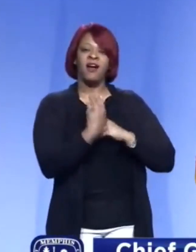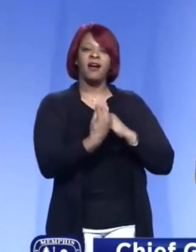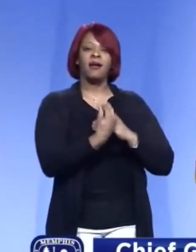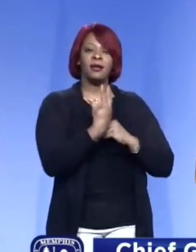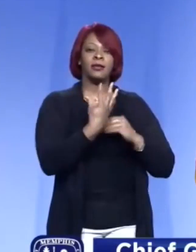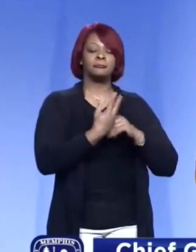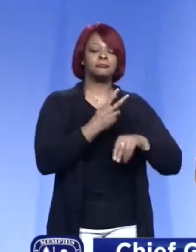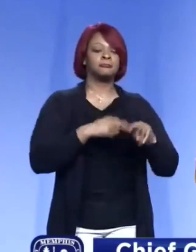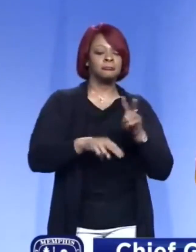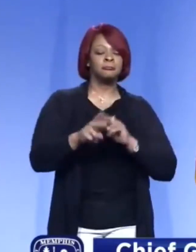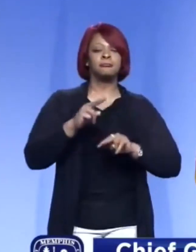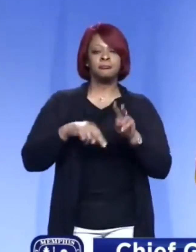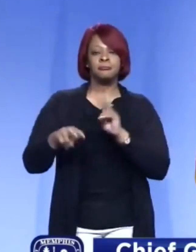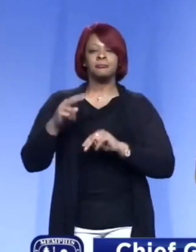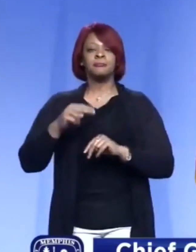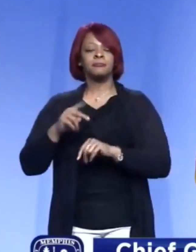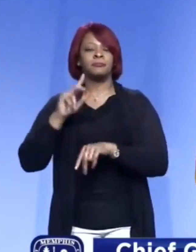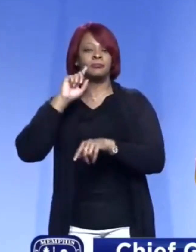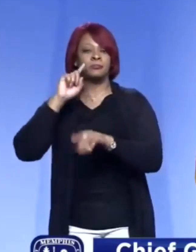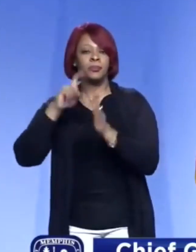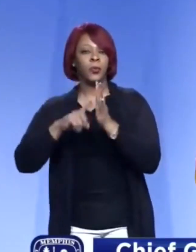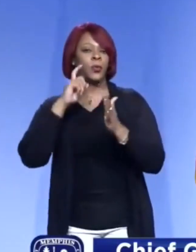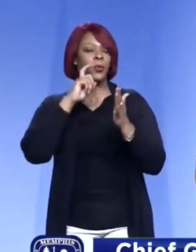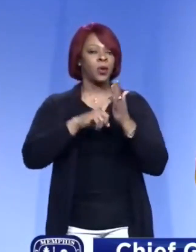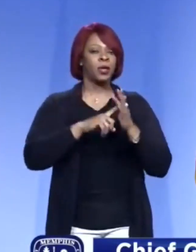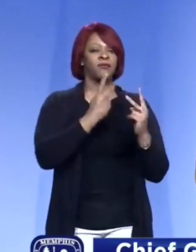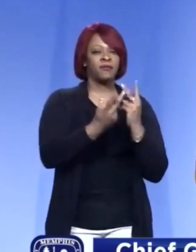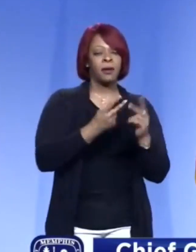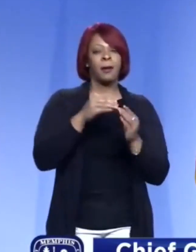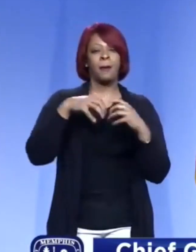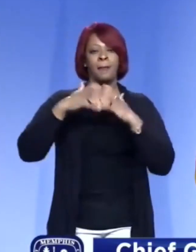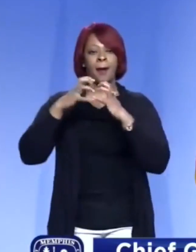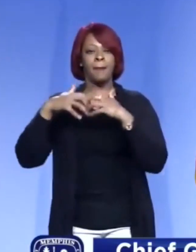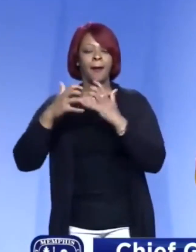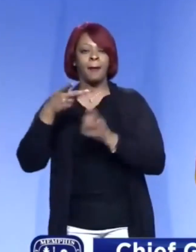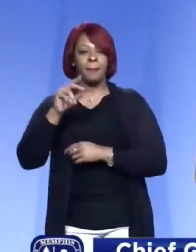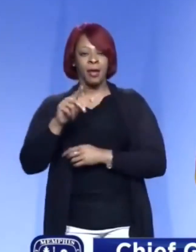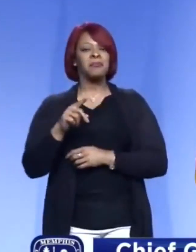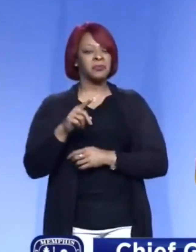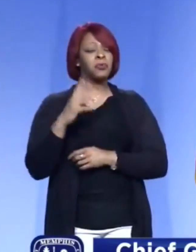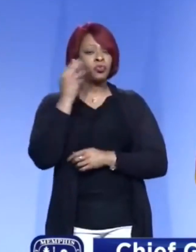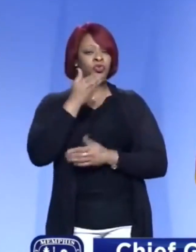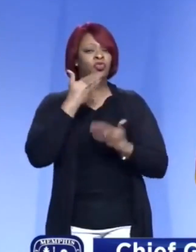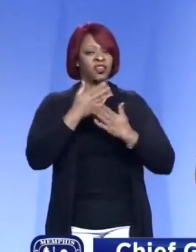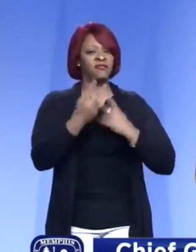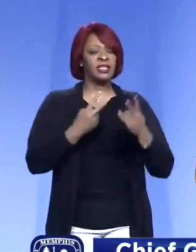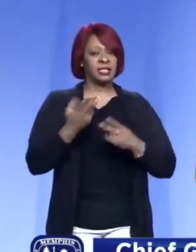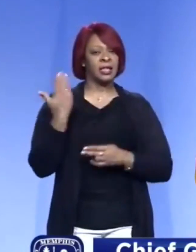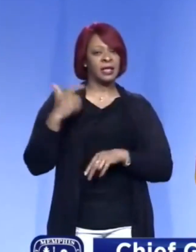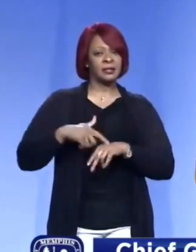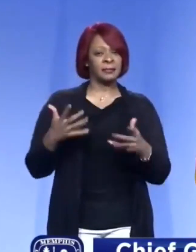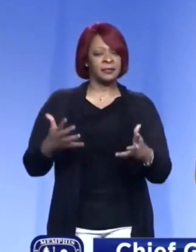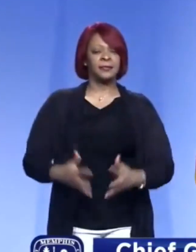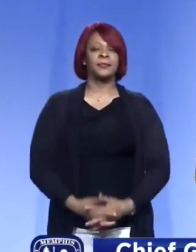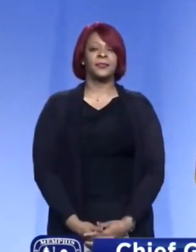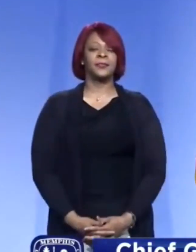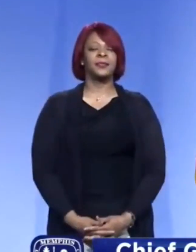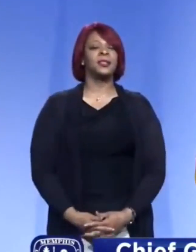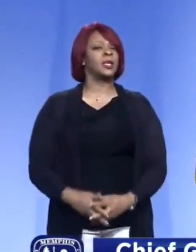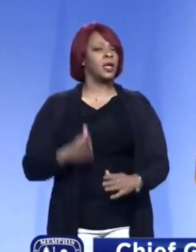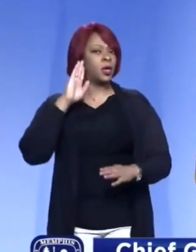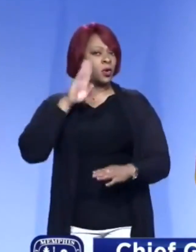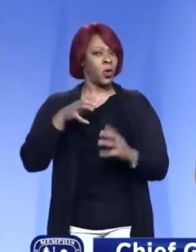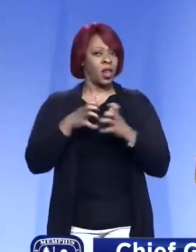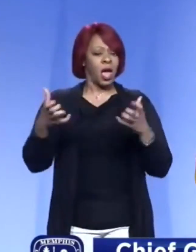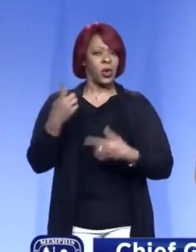visitaron algunos de los puntos de entrega de vacunas que tenemos. Y creo que nos fue muy bien. Por otro lado, estoy segura de que hay